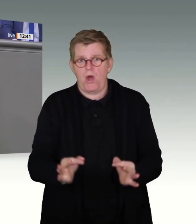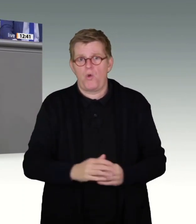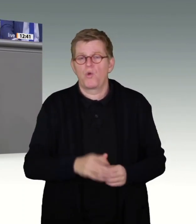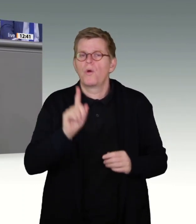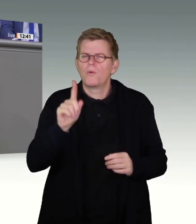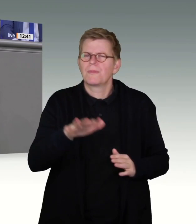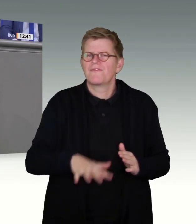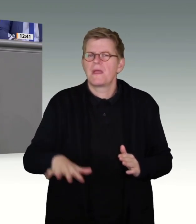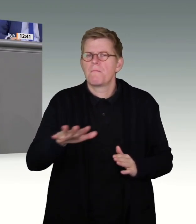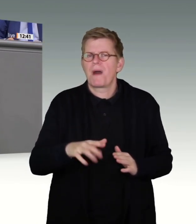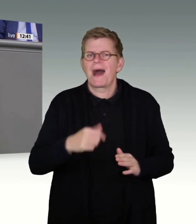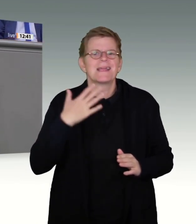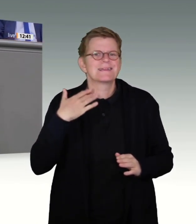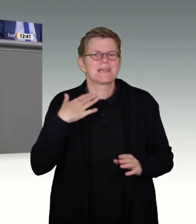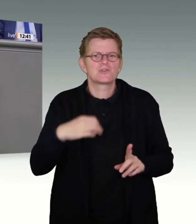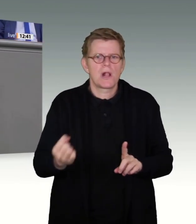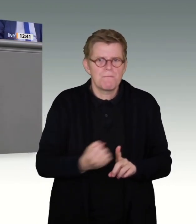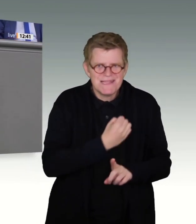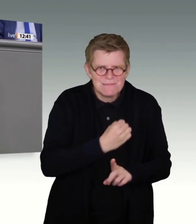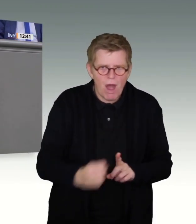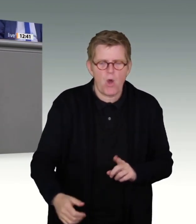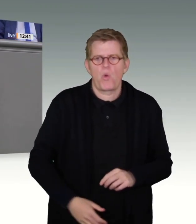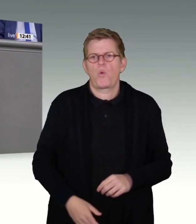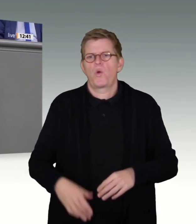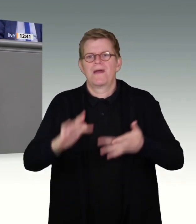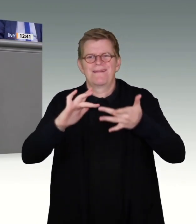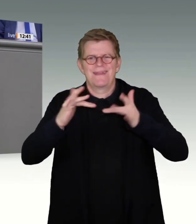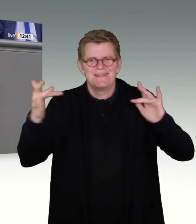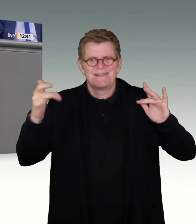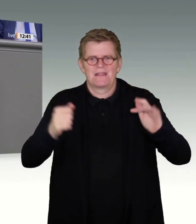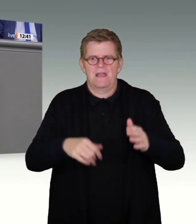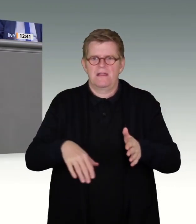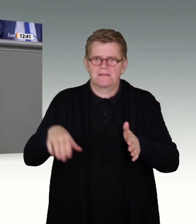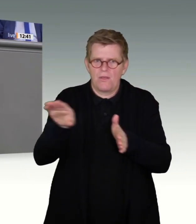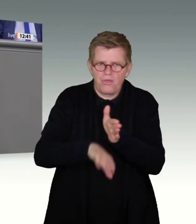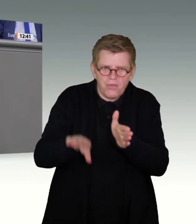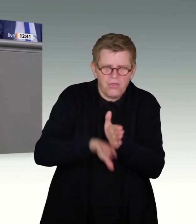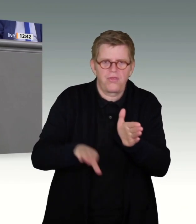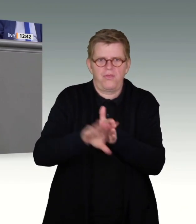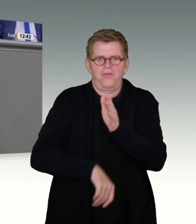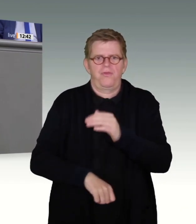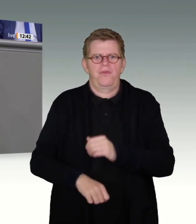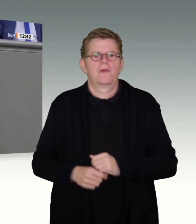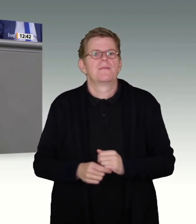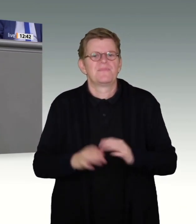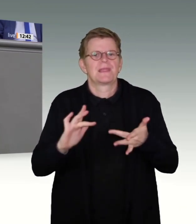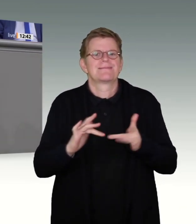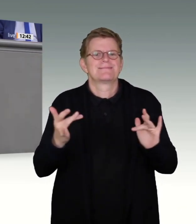um in dem Bereich von sexuellem Missbrauch, von Hetze im Netz, von Cyberstraftaten und Terrorismus besser die